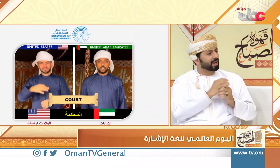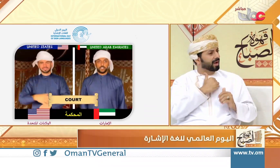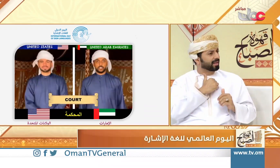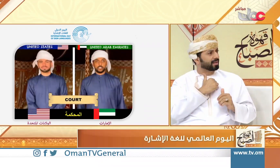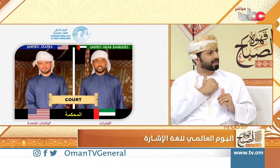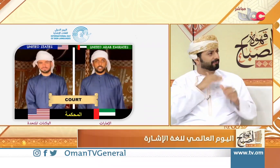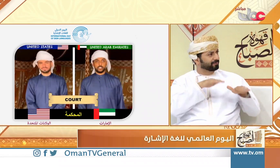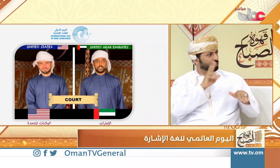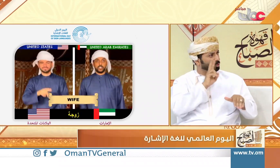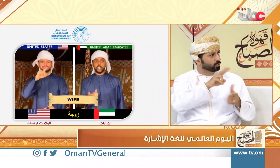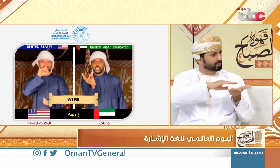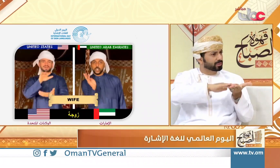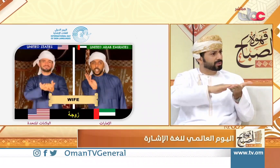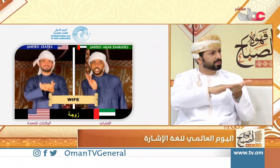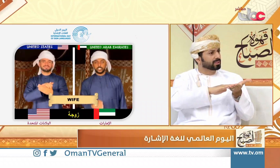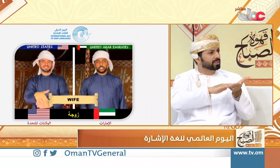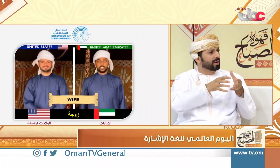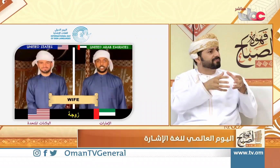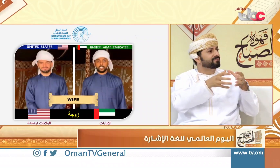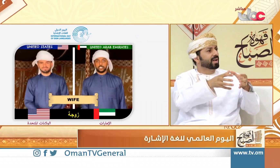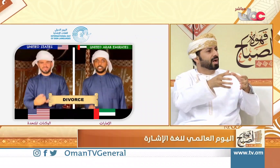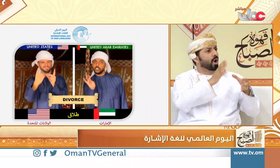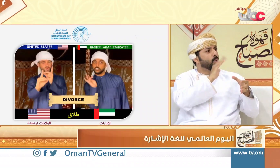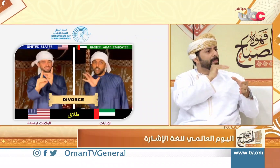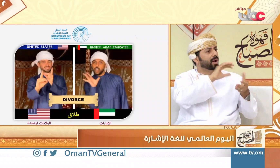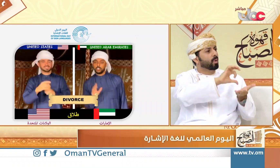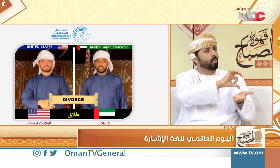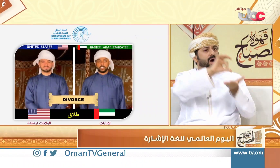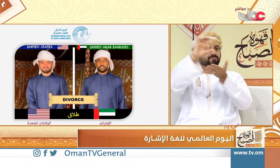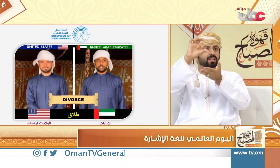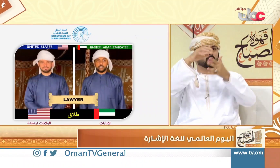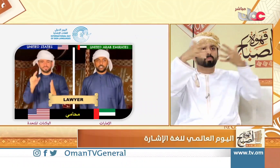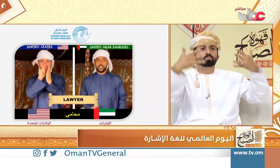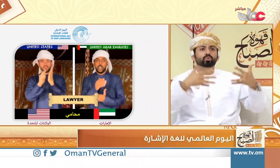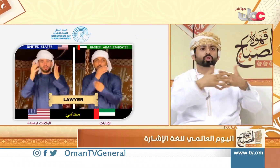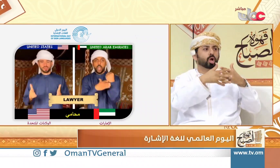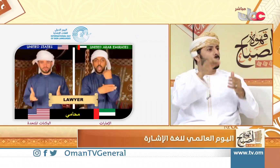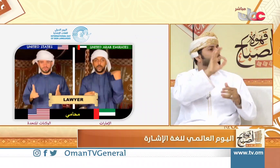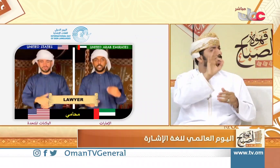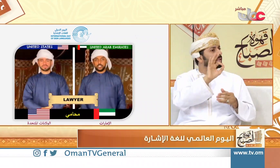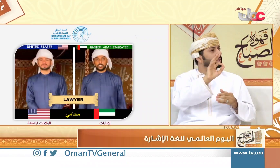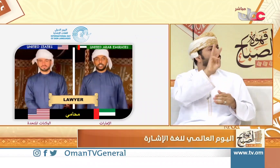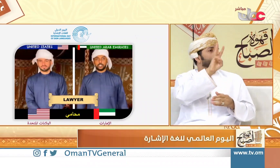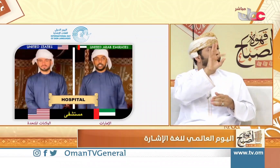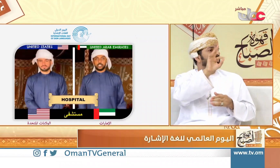رشاطاً طبعاً أنا شاهدت أنه هناك فريق عماني مشارك في